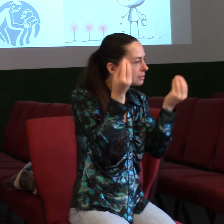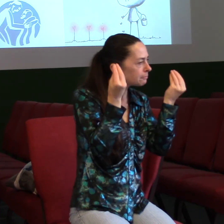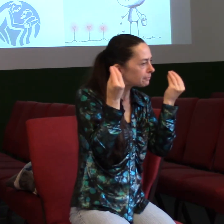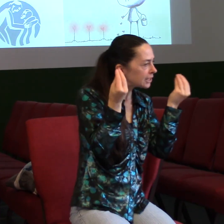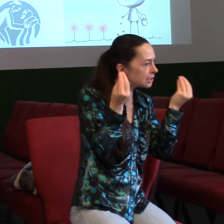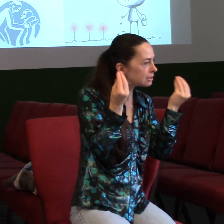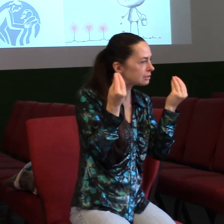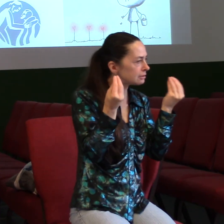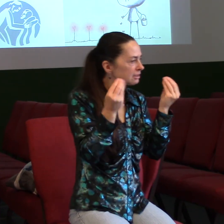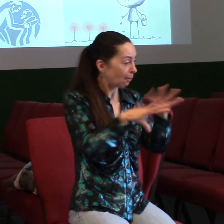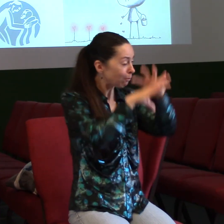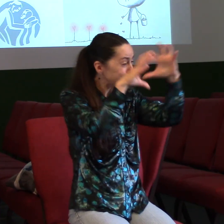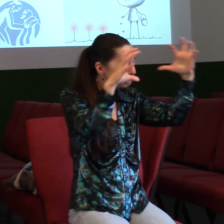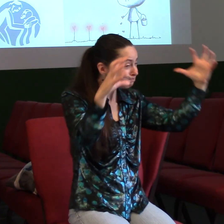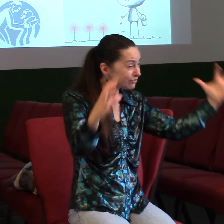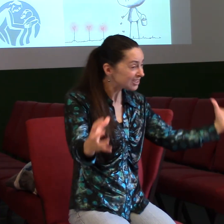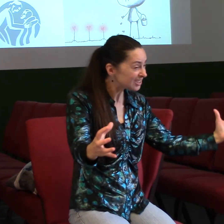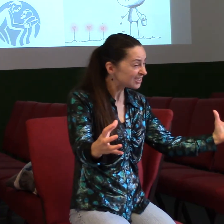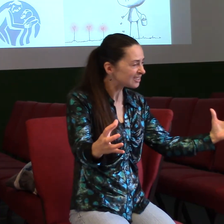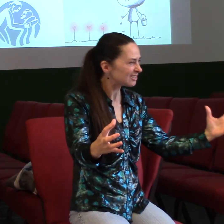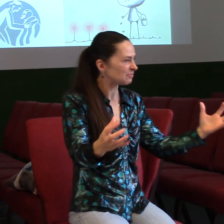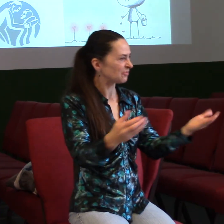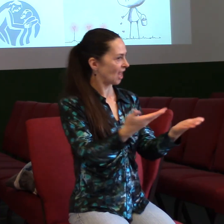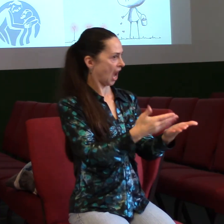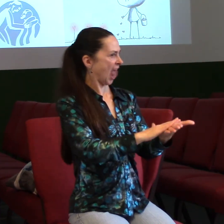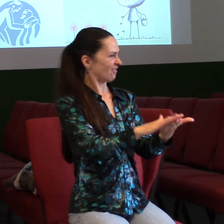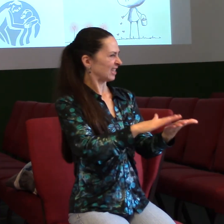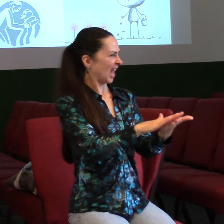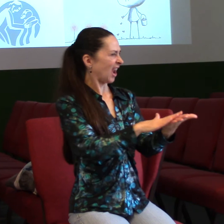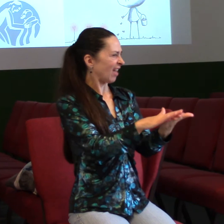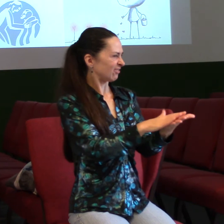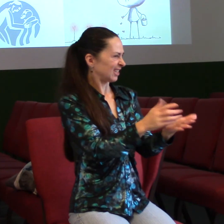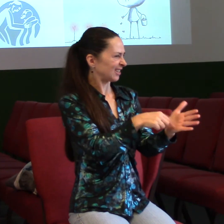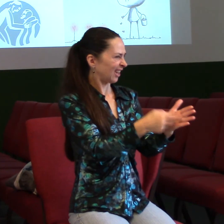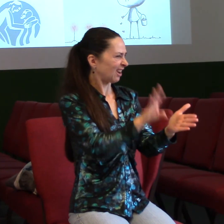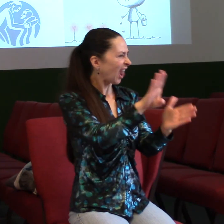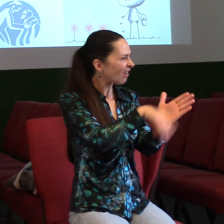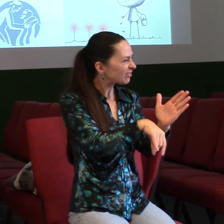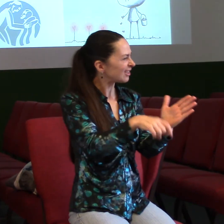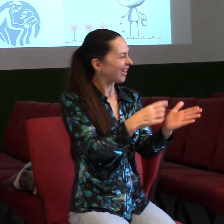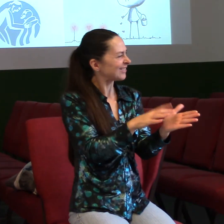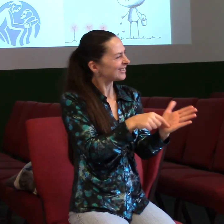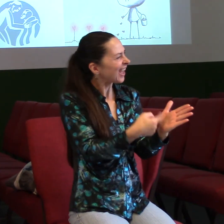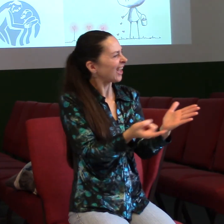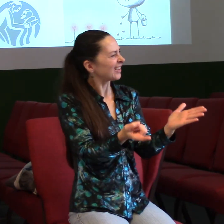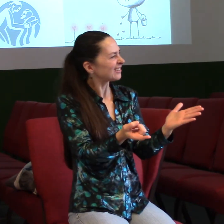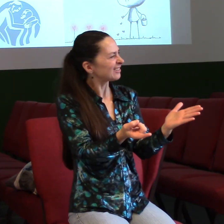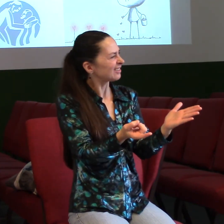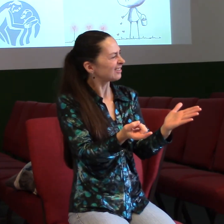Když děláte pořád jídlo pro deset lidí, tak pak někdy skončíte na sedmi stovkách za setkání. A najednou si říkáte, no a stálo to za